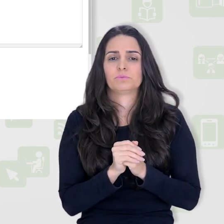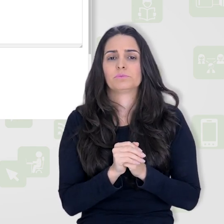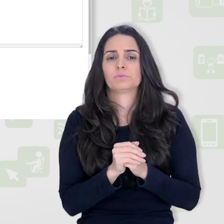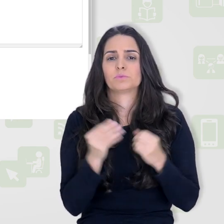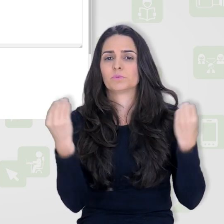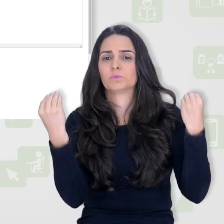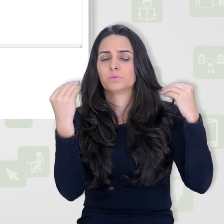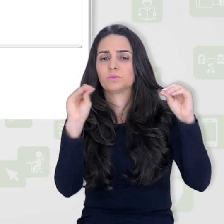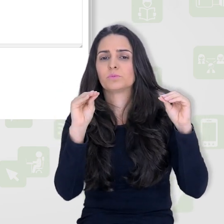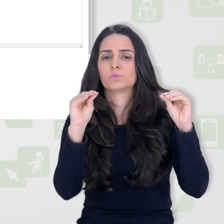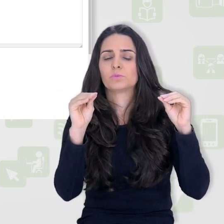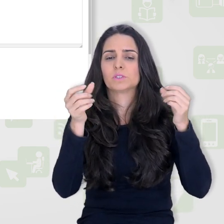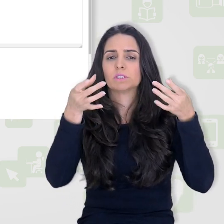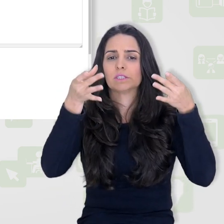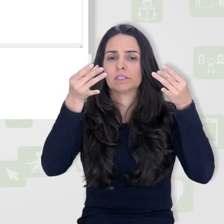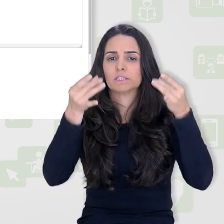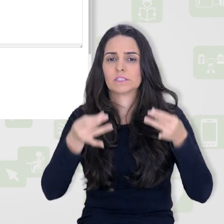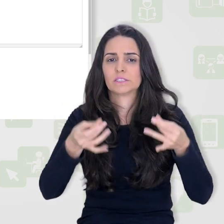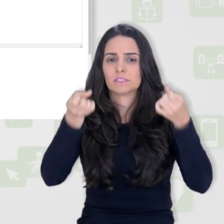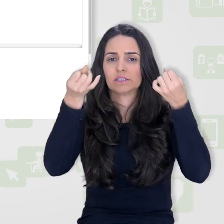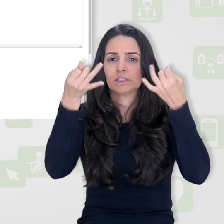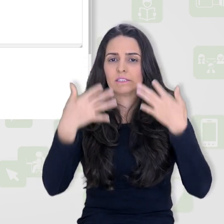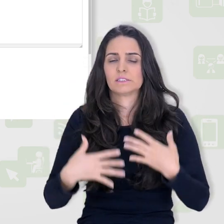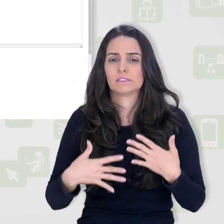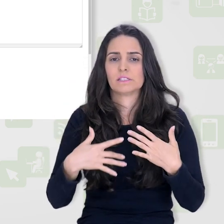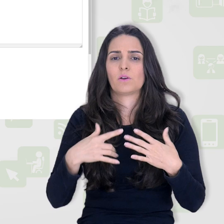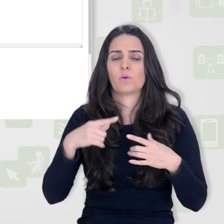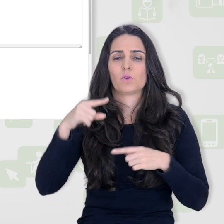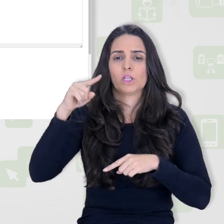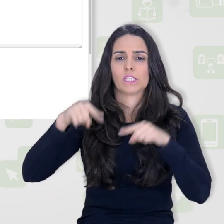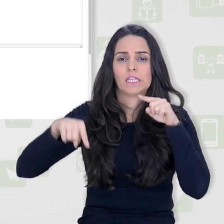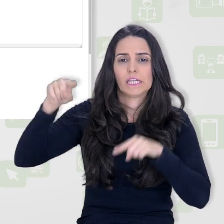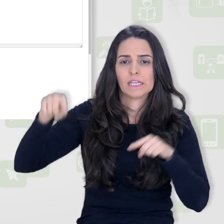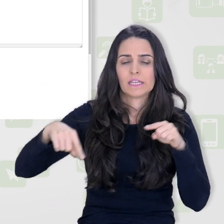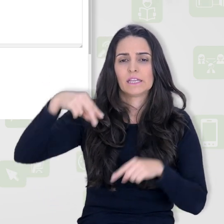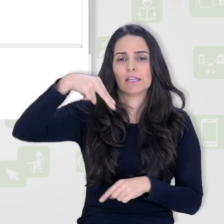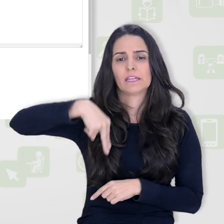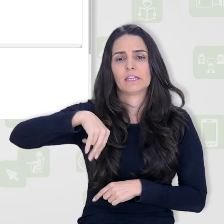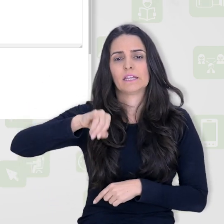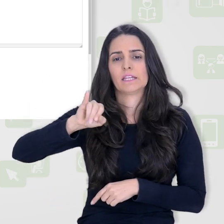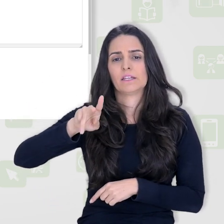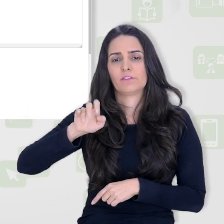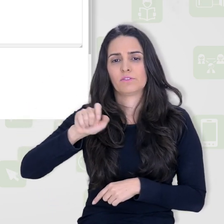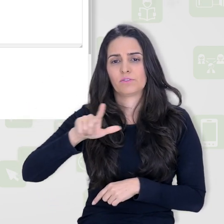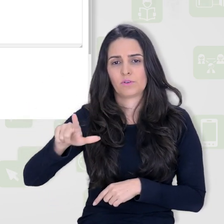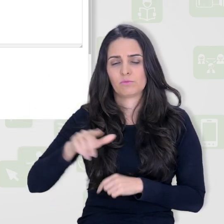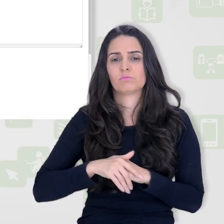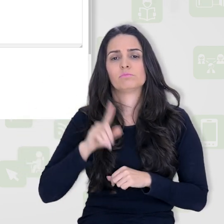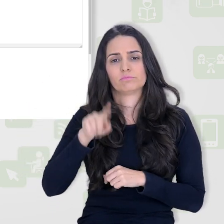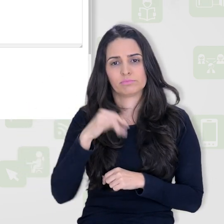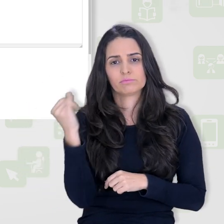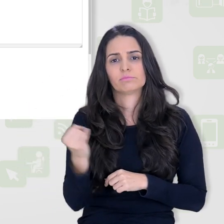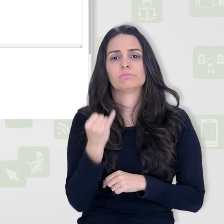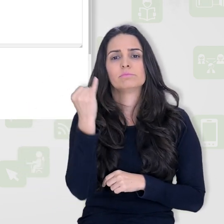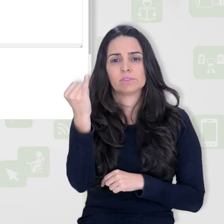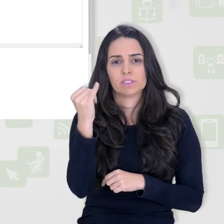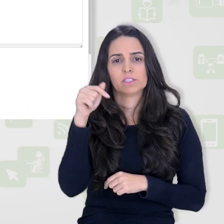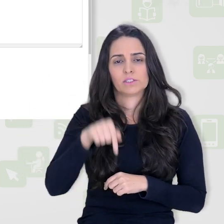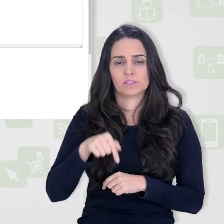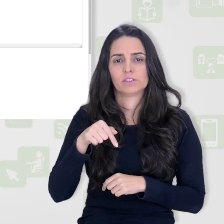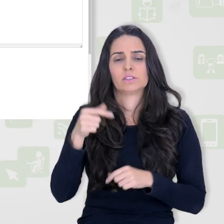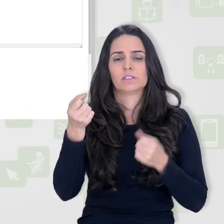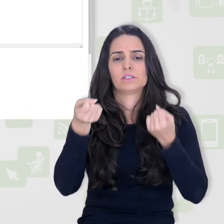que você pode colocar a descrição dos níveis. Então, isso aqui também é muito